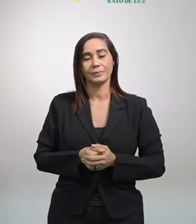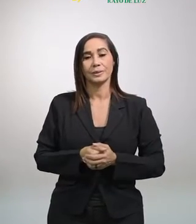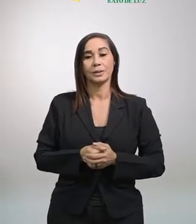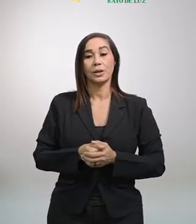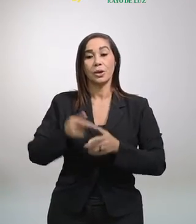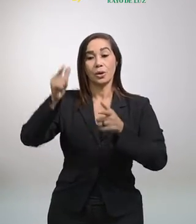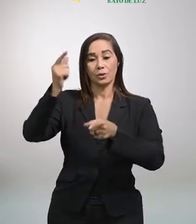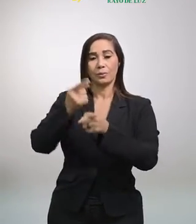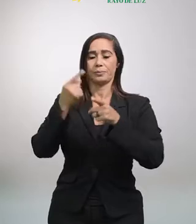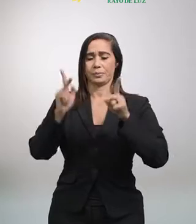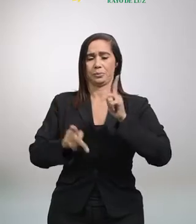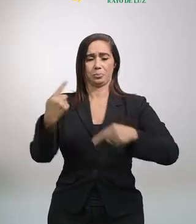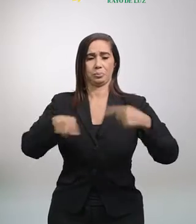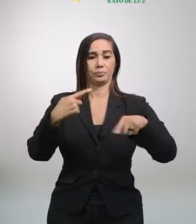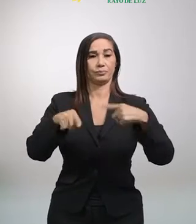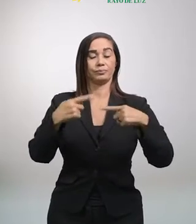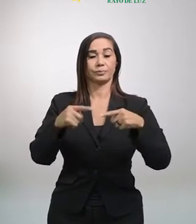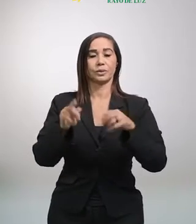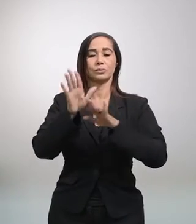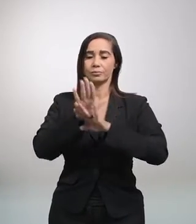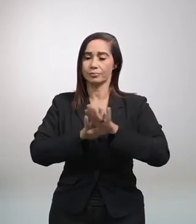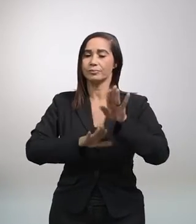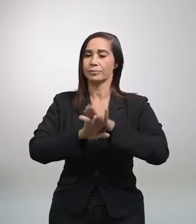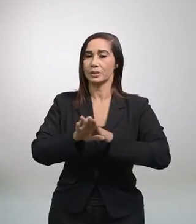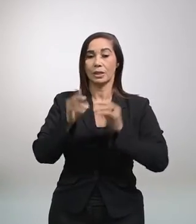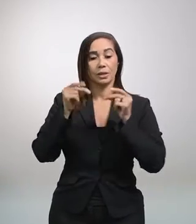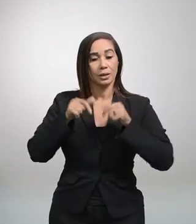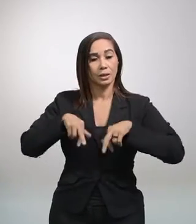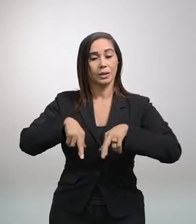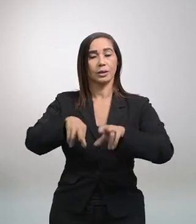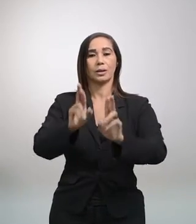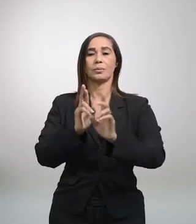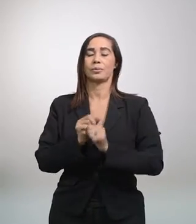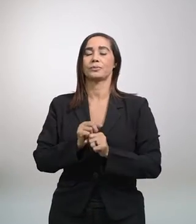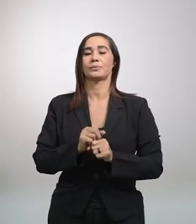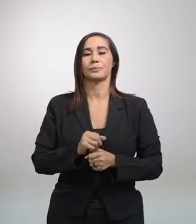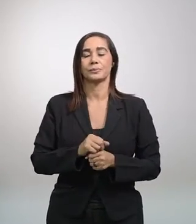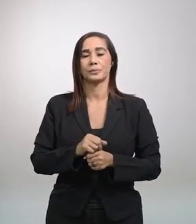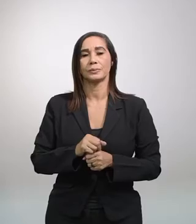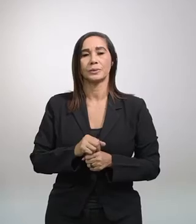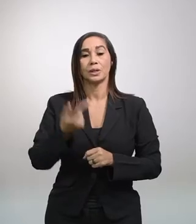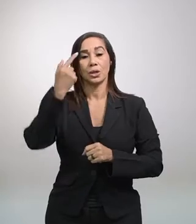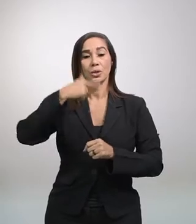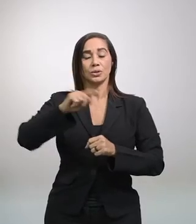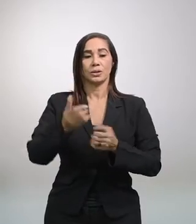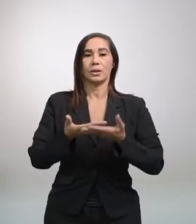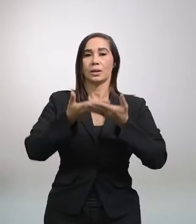Con el que te pone pleito, procura arreglarte enseguida mientras vas todavía de camino. No sea que te